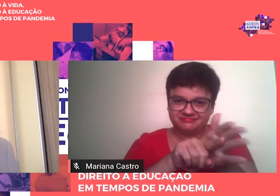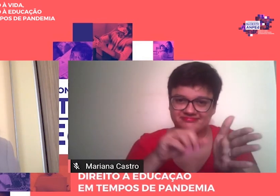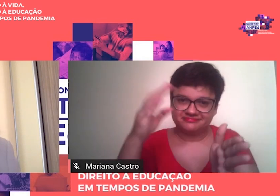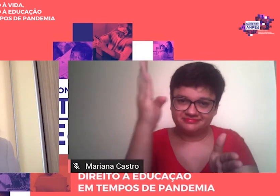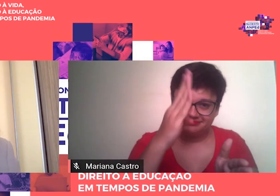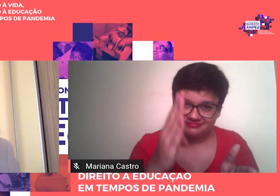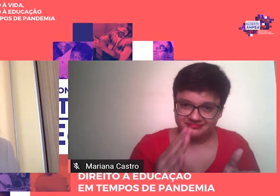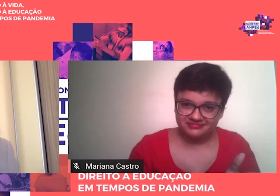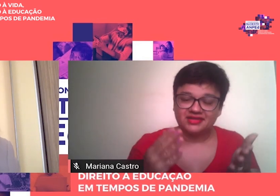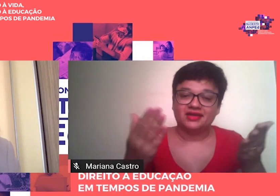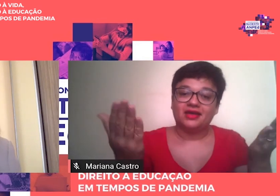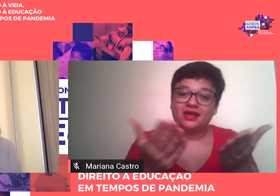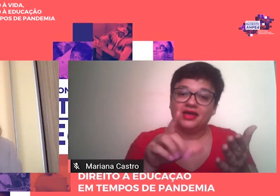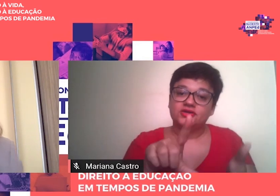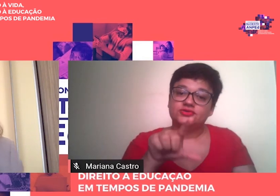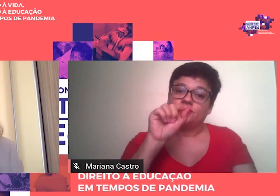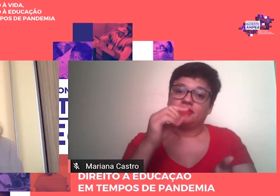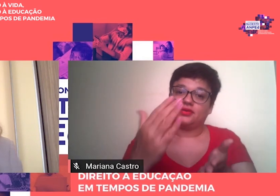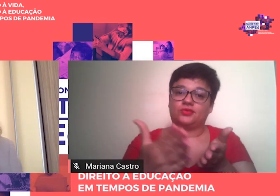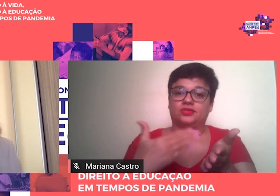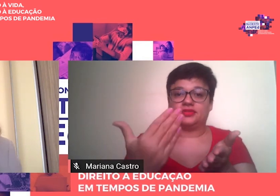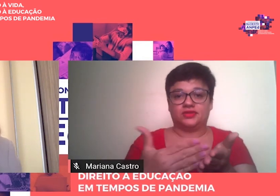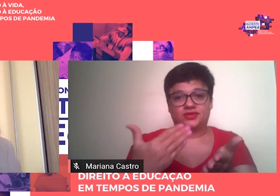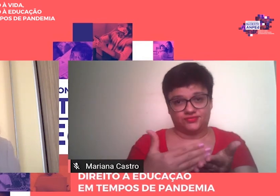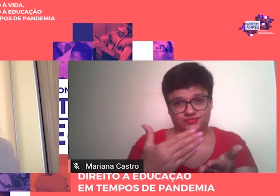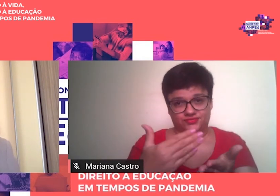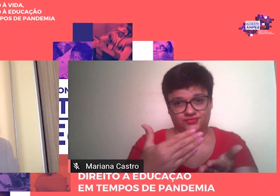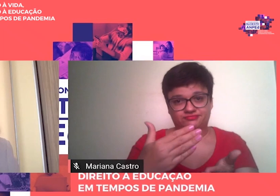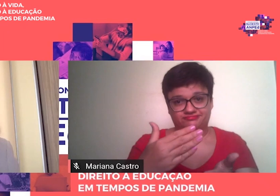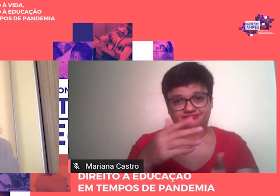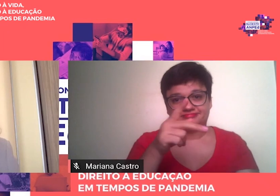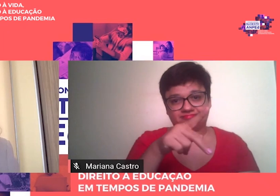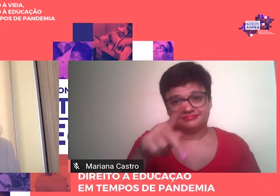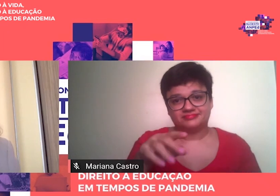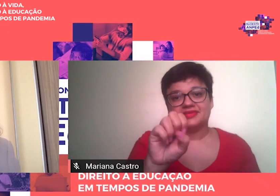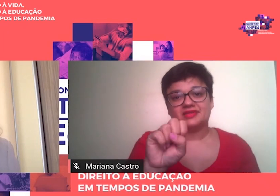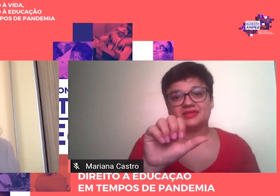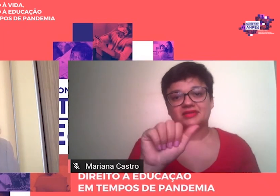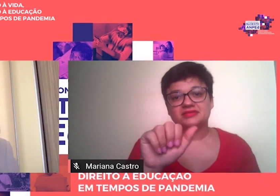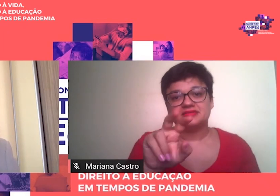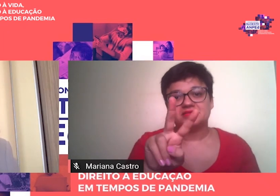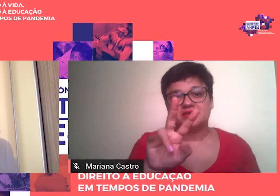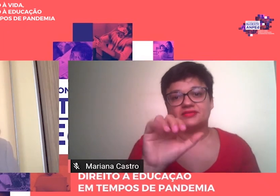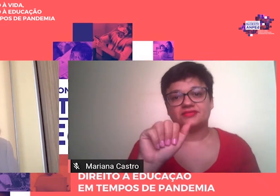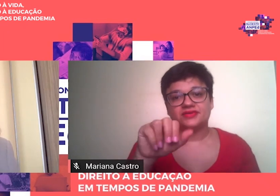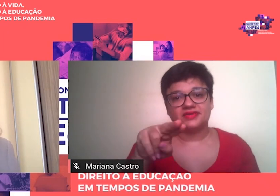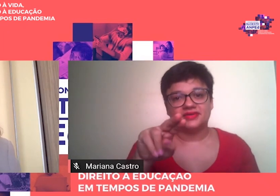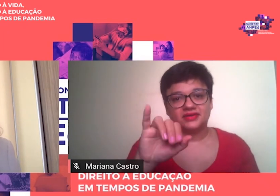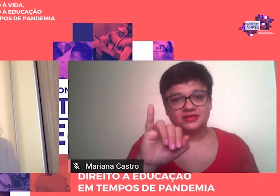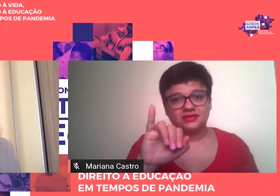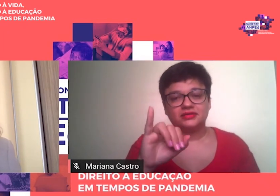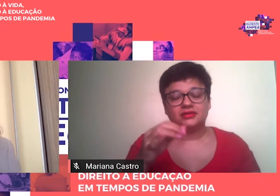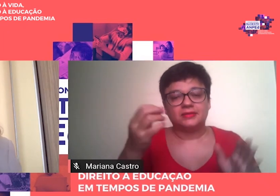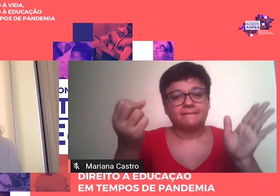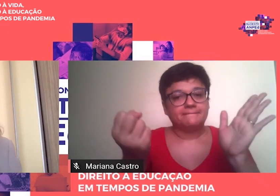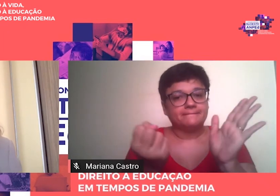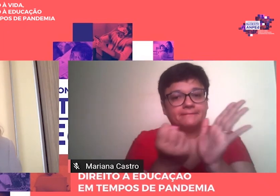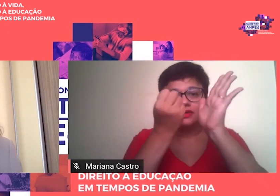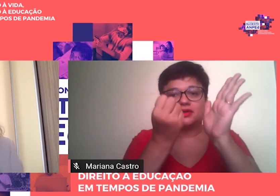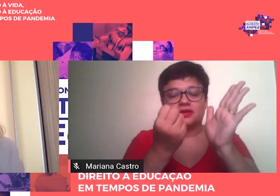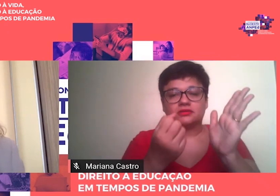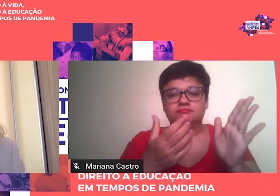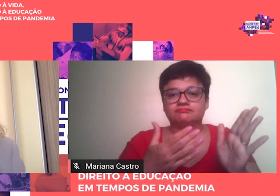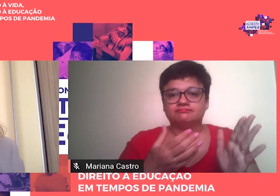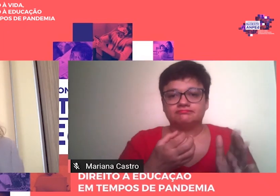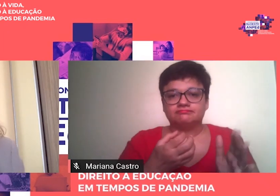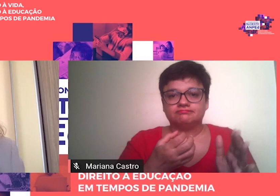Essa obra Do professor Demirval Saviani É uma que Das mais impactantes E que marcou Sem sombra